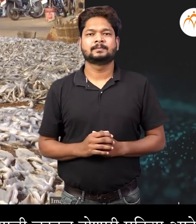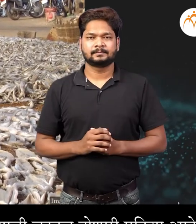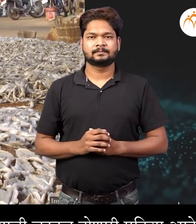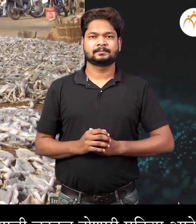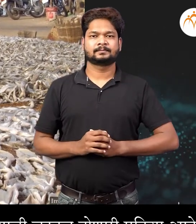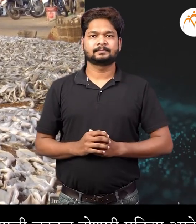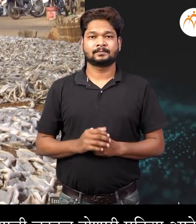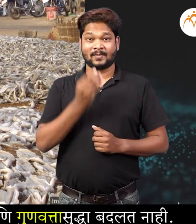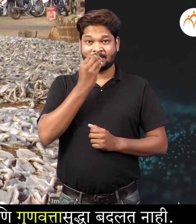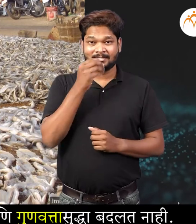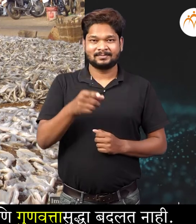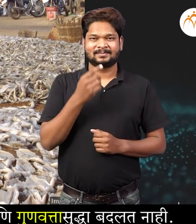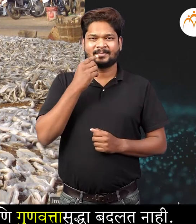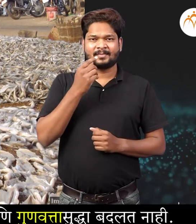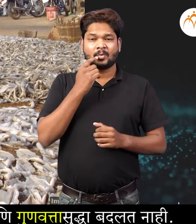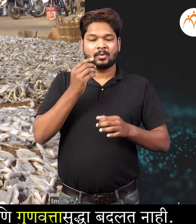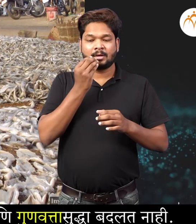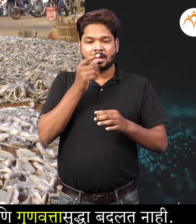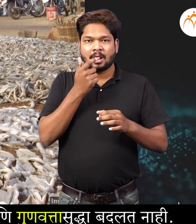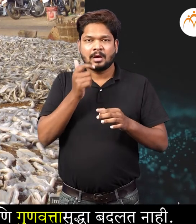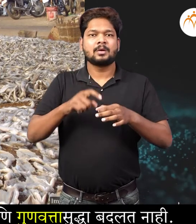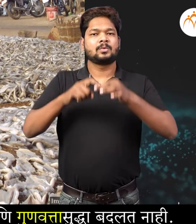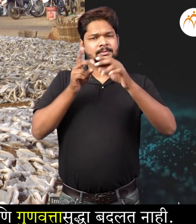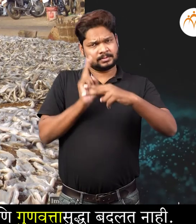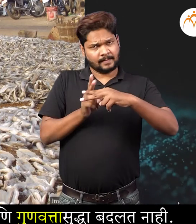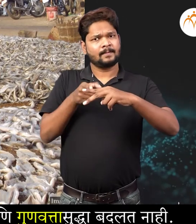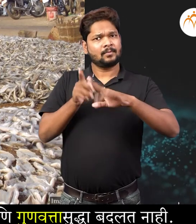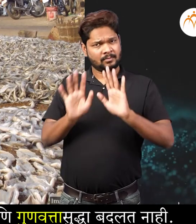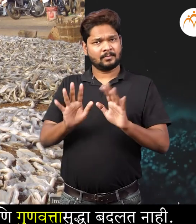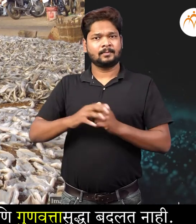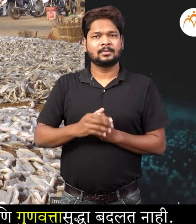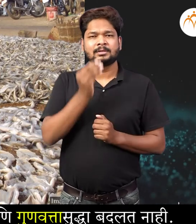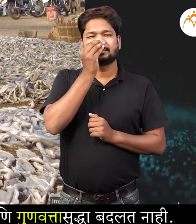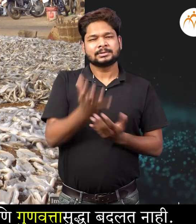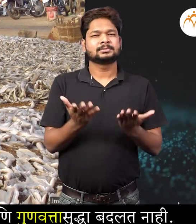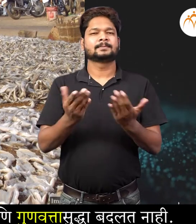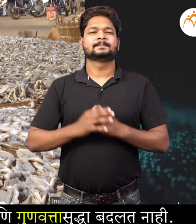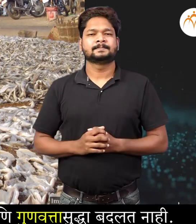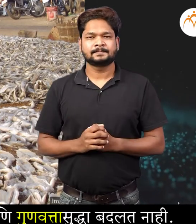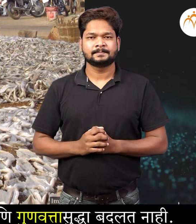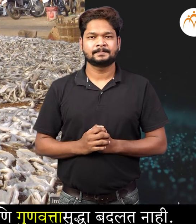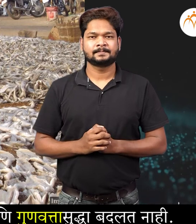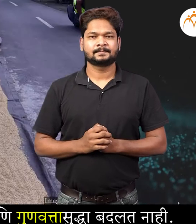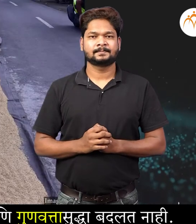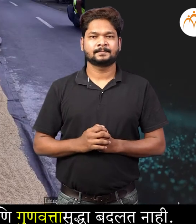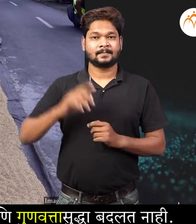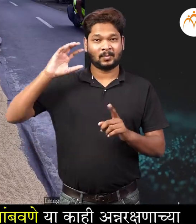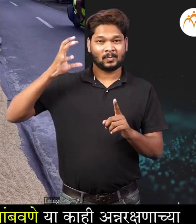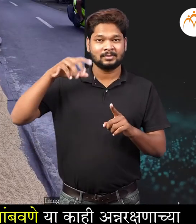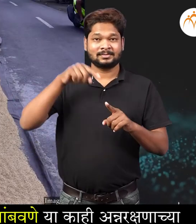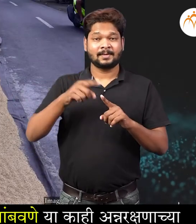प्रक्रियाये आणि त्या मदे पदार्थाची चव आणि गुणावत्ता सुधा बदलतने तसेच ही सोपी आणि स्वस्त पद्धते